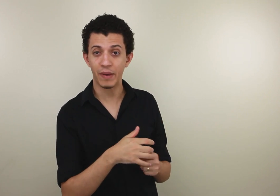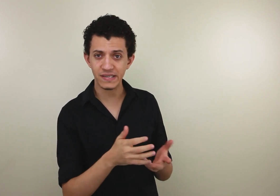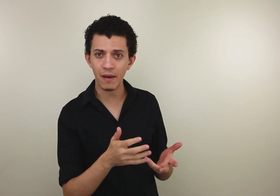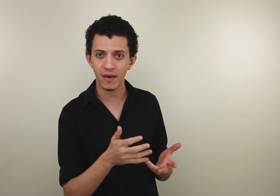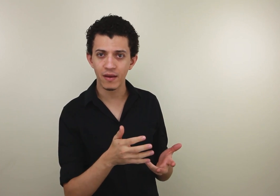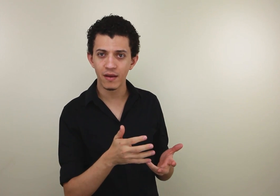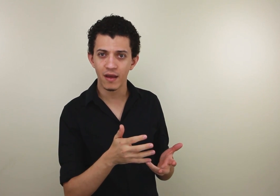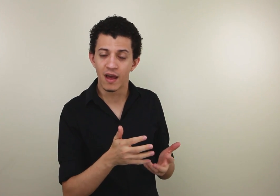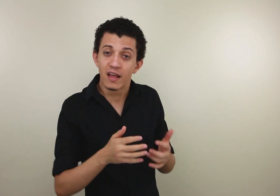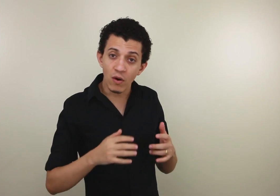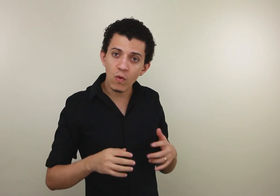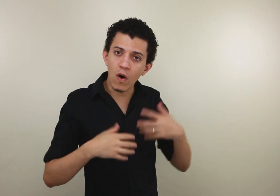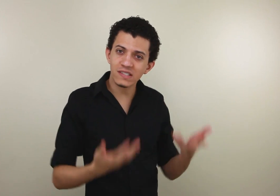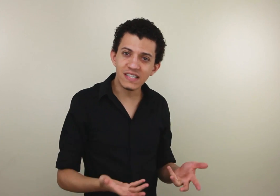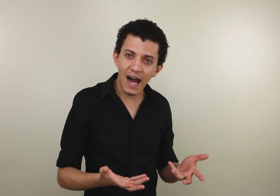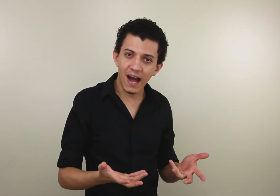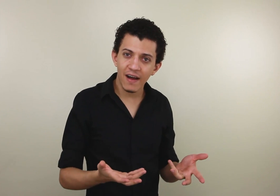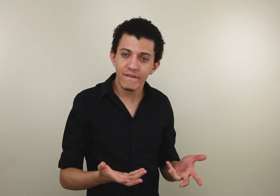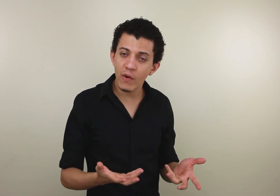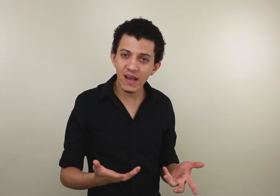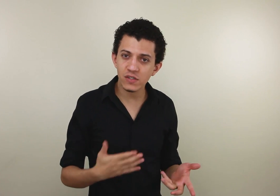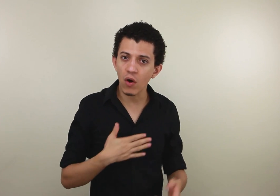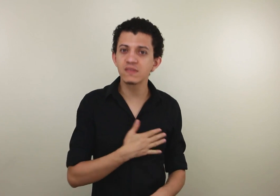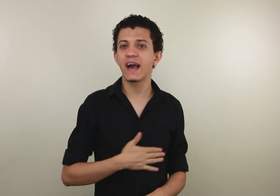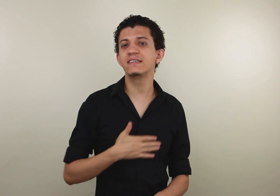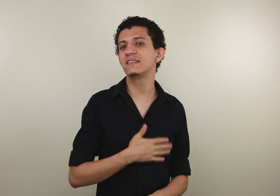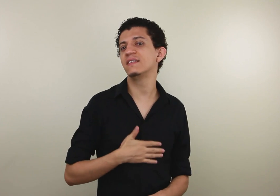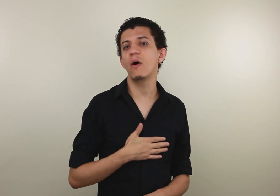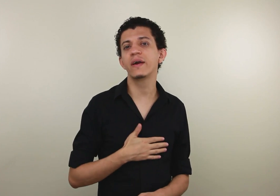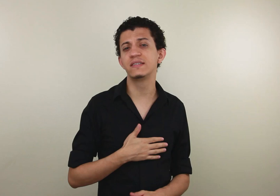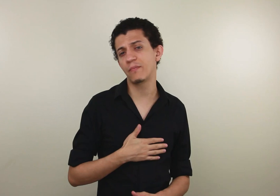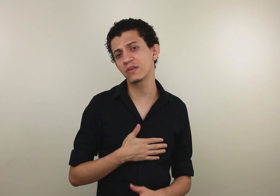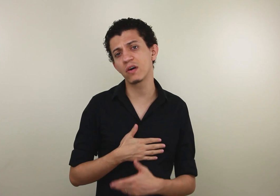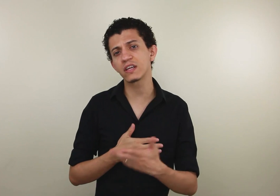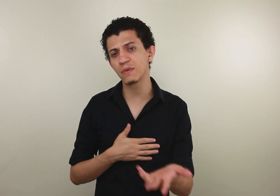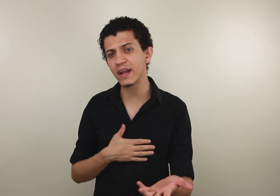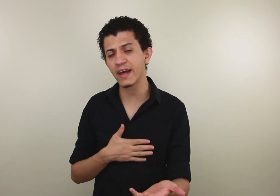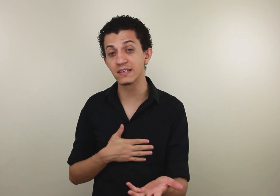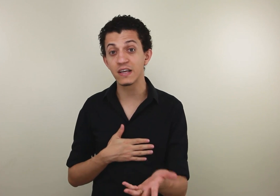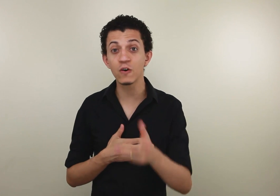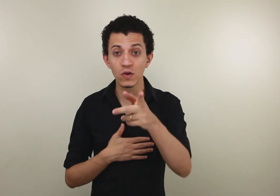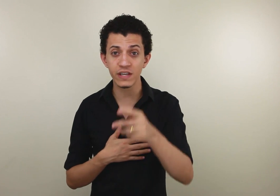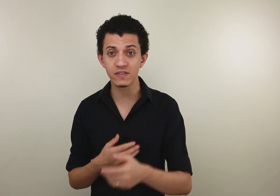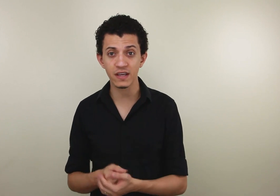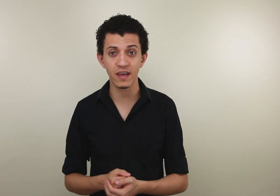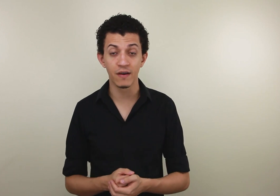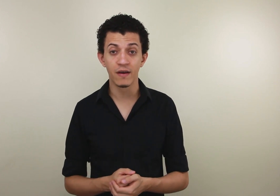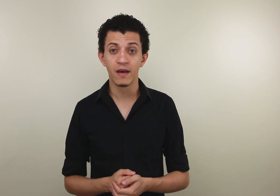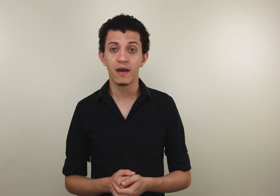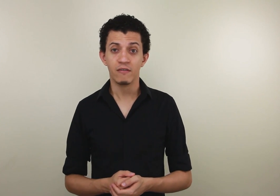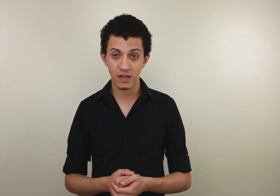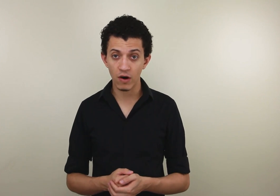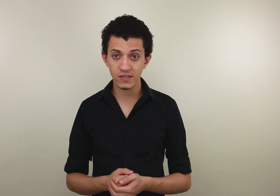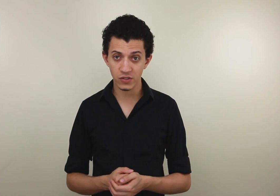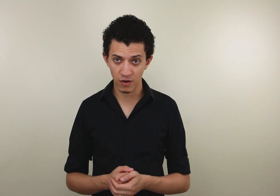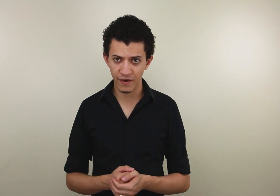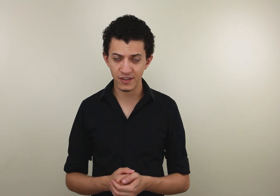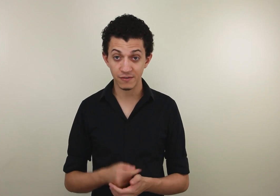Percebe? Então gostar Não é só usar esse sinal aqui Você pode usar de outras maneiras Inclusive isso aqui Você gosta do sorvete?